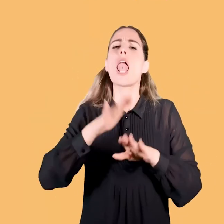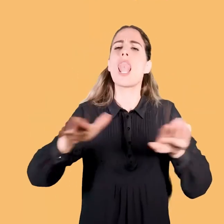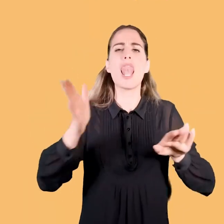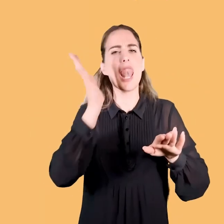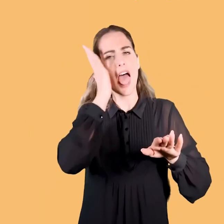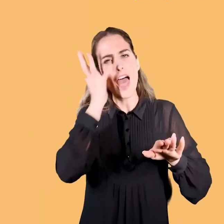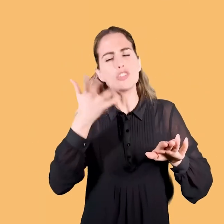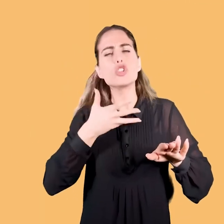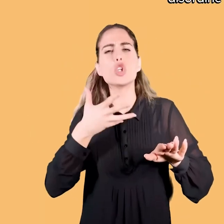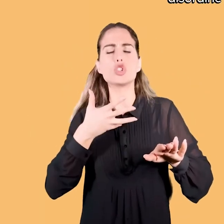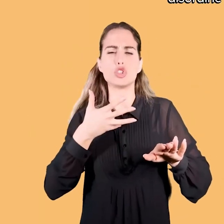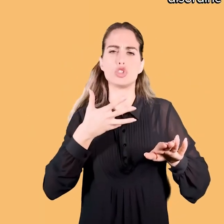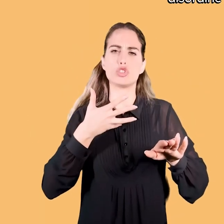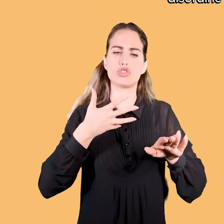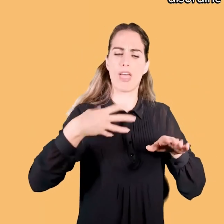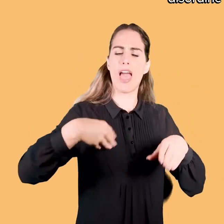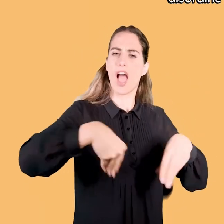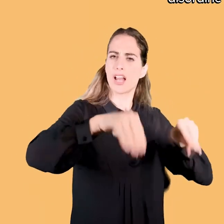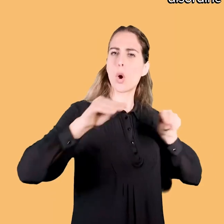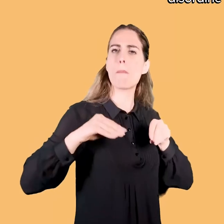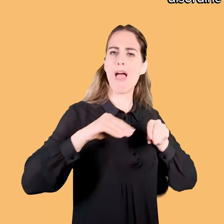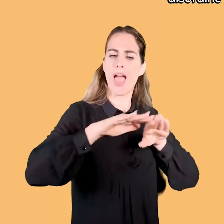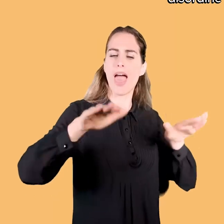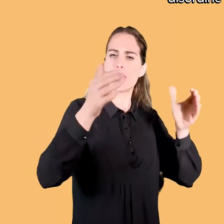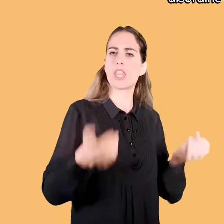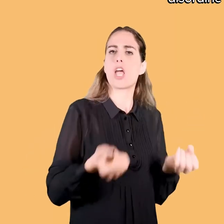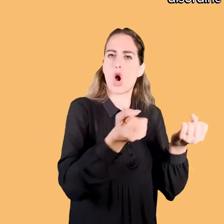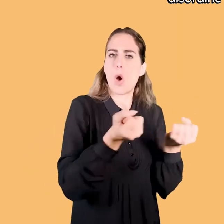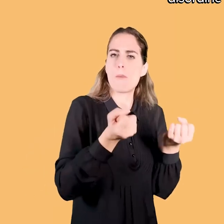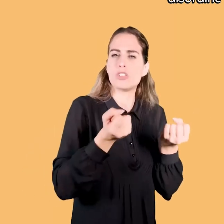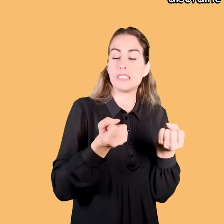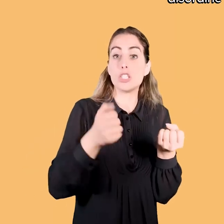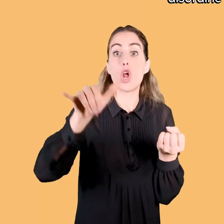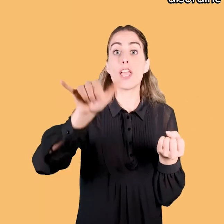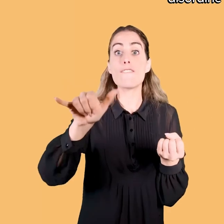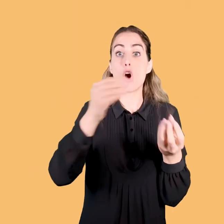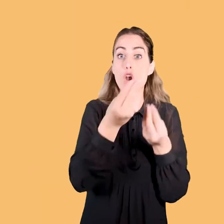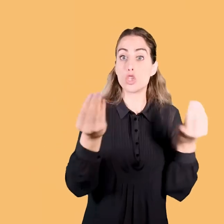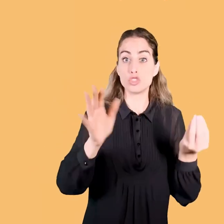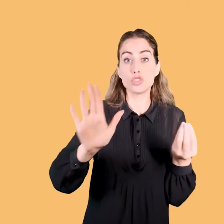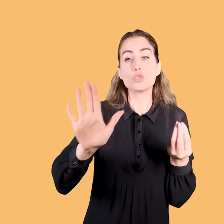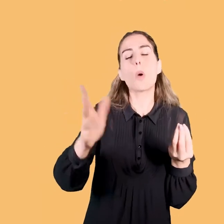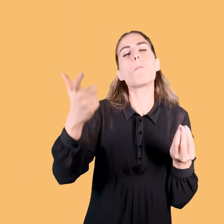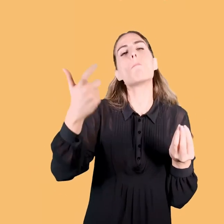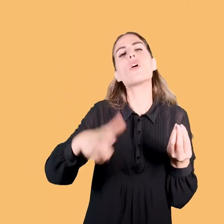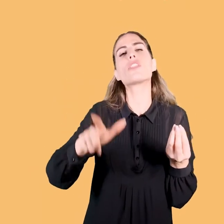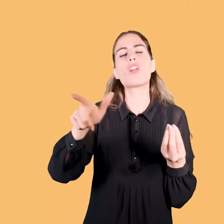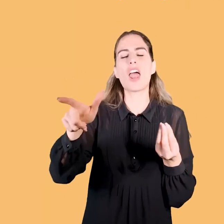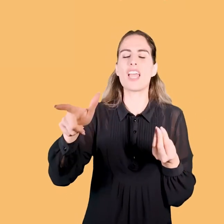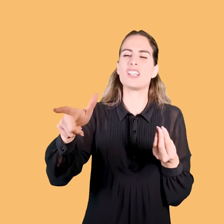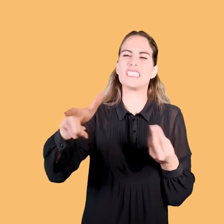comodino, con tutte le sue cianfrusaglie appunto perché vive nel disordine e